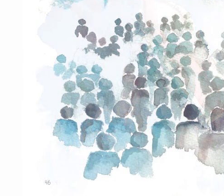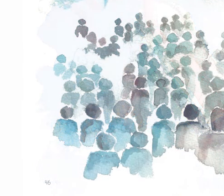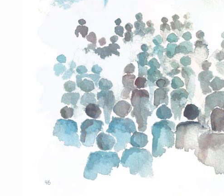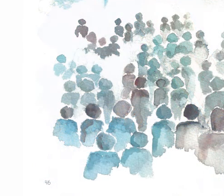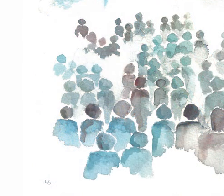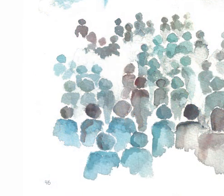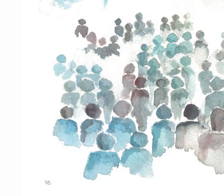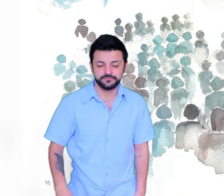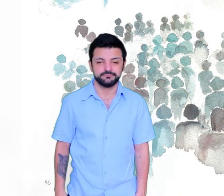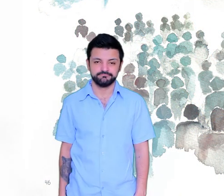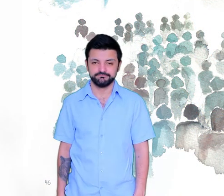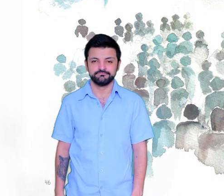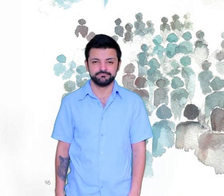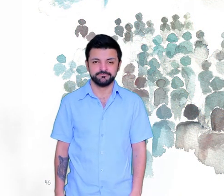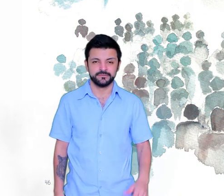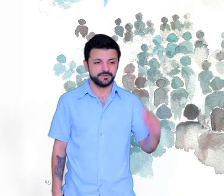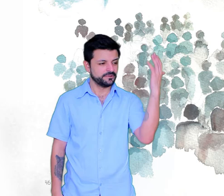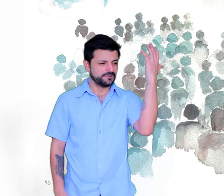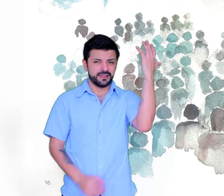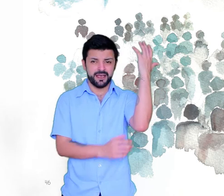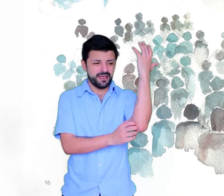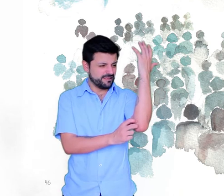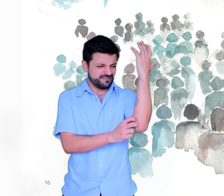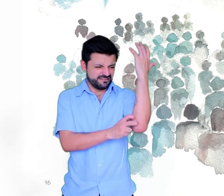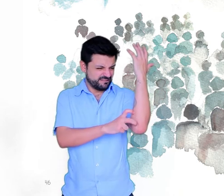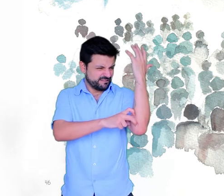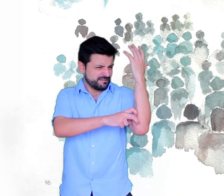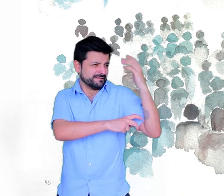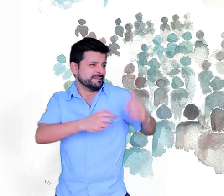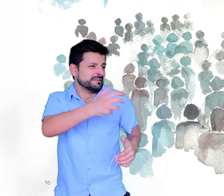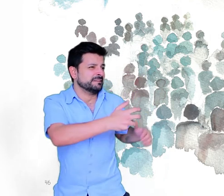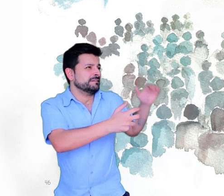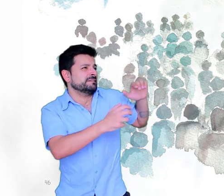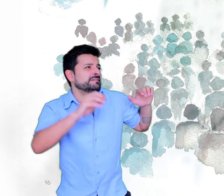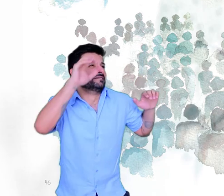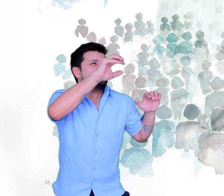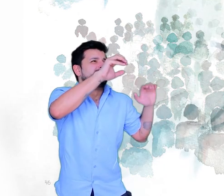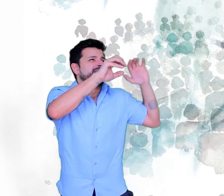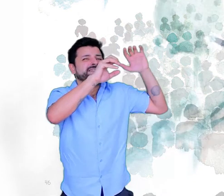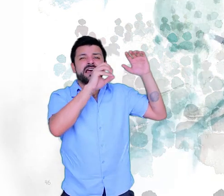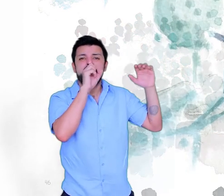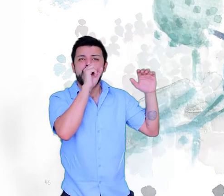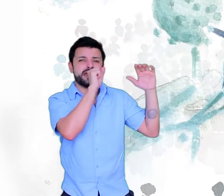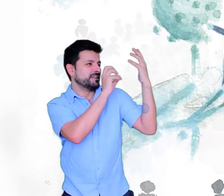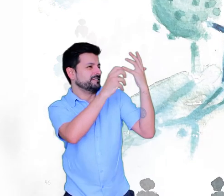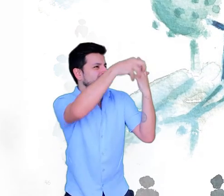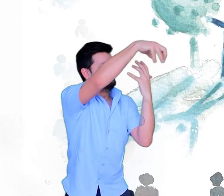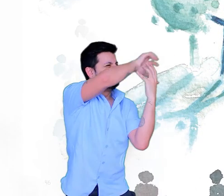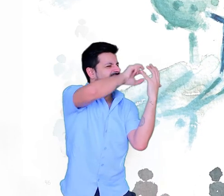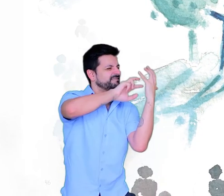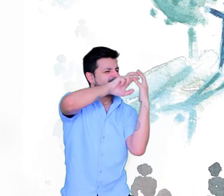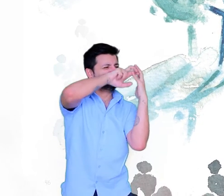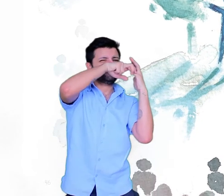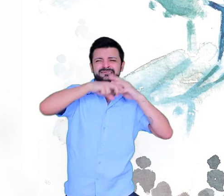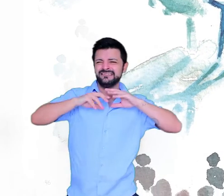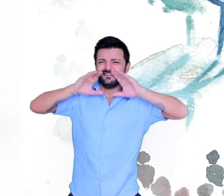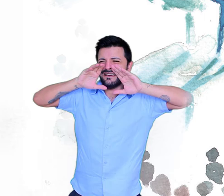Recado Quero subir na mais alta laranjeira E de lá gritar para o mundo